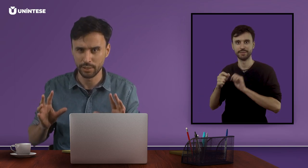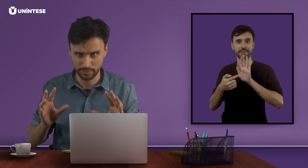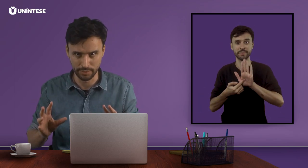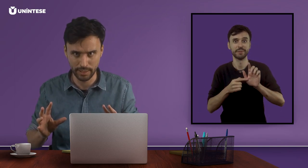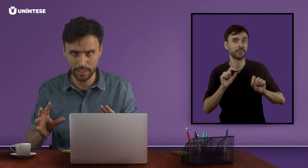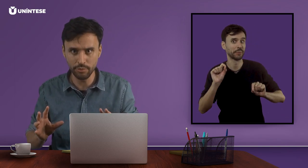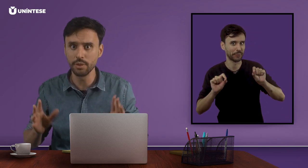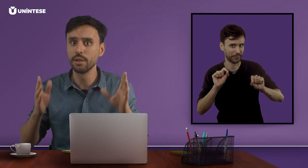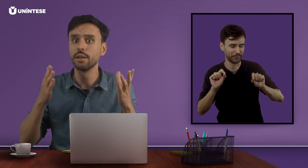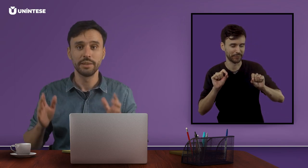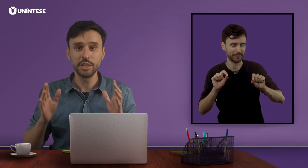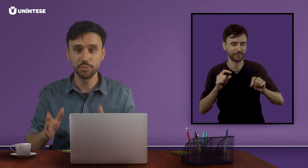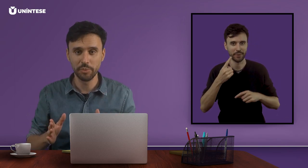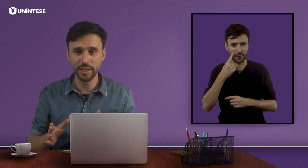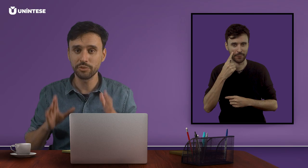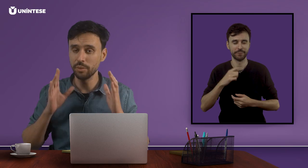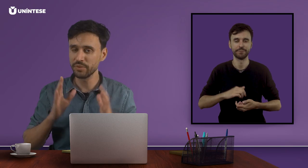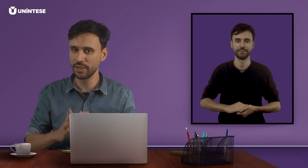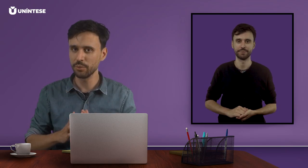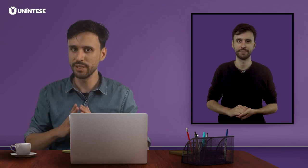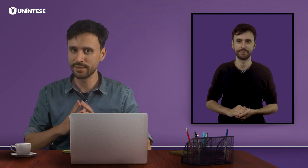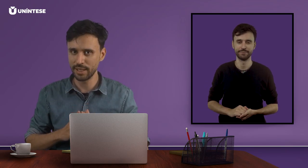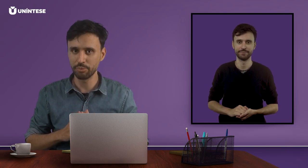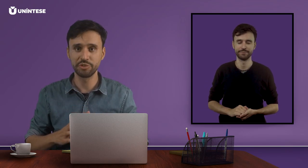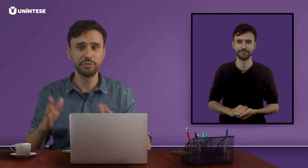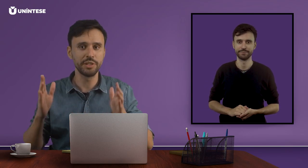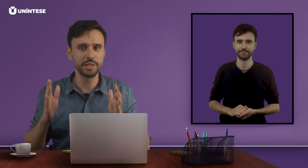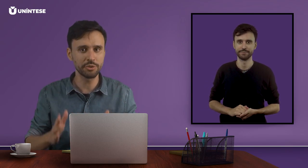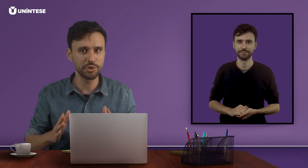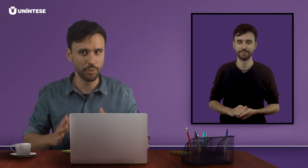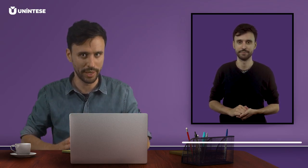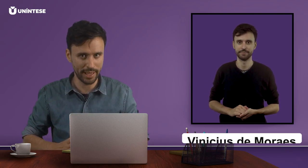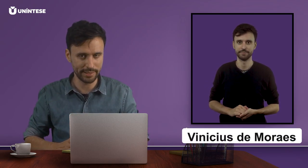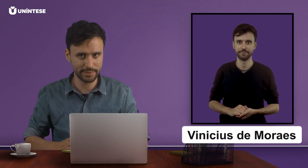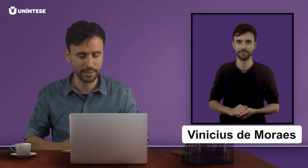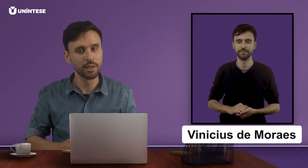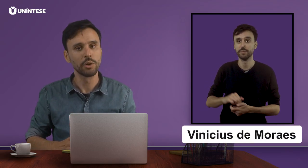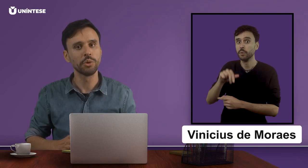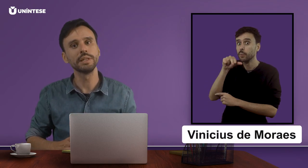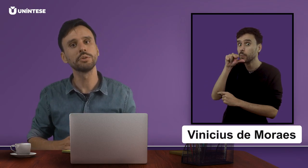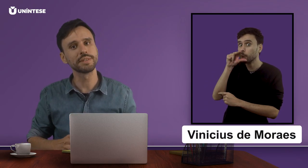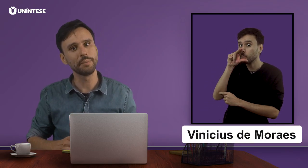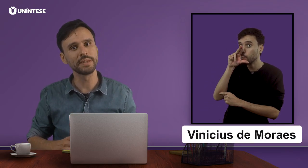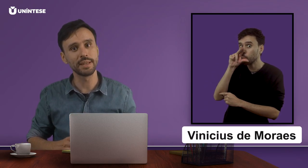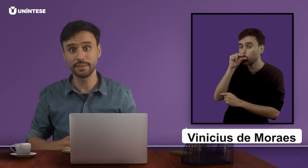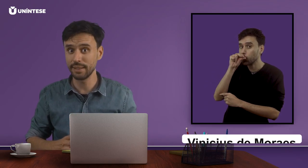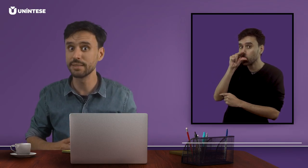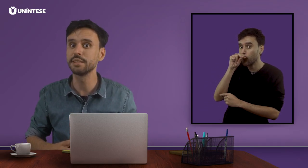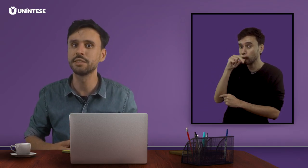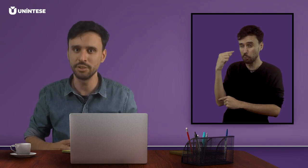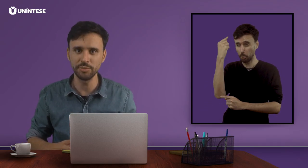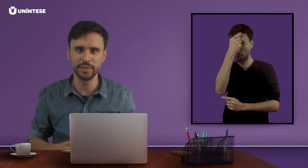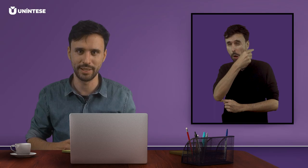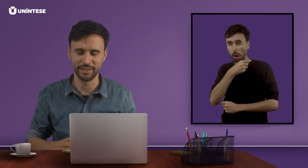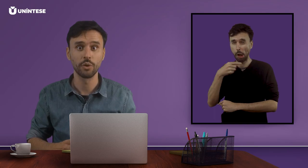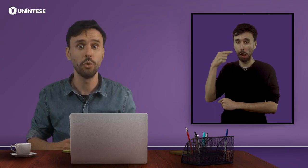Entenderam? Neste momento, vamos ver o exemplo de Vinícius de Moraes, quando ele nos apresenta da seguinte maneira. O